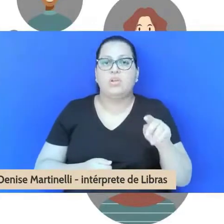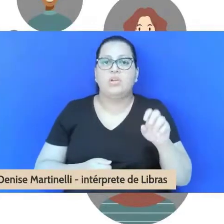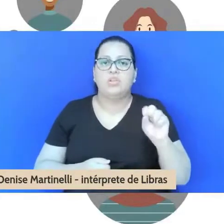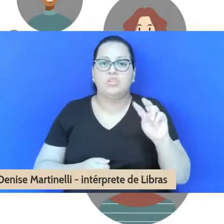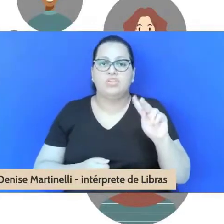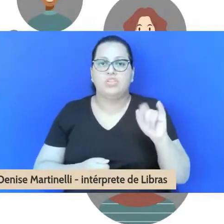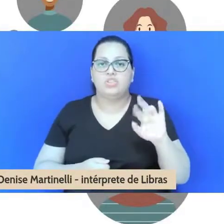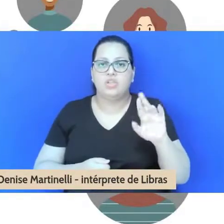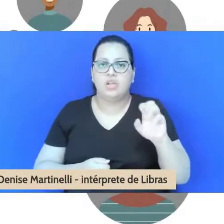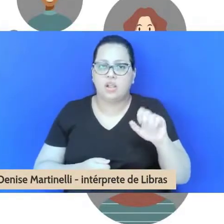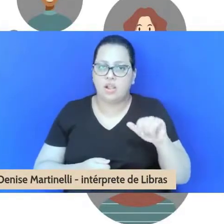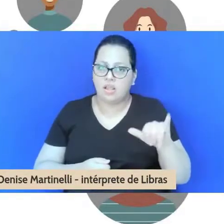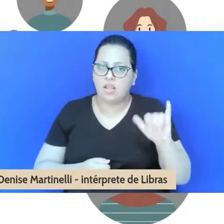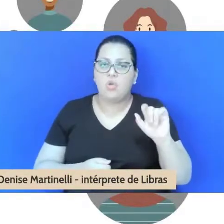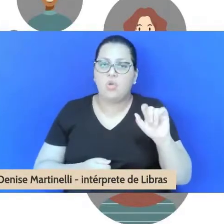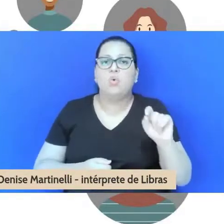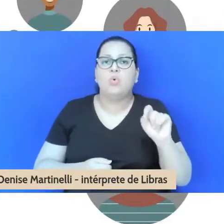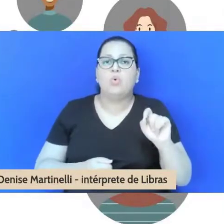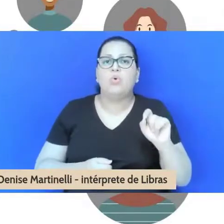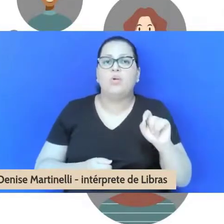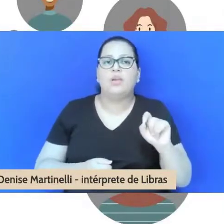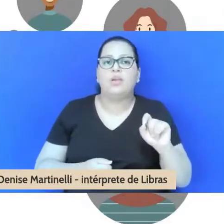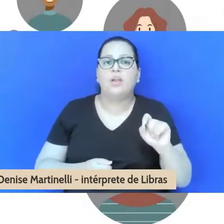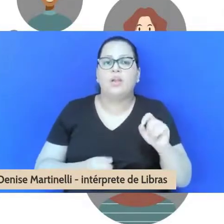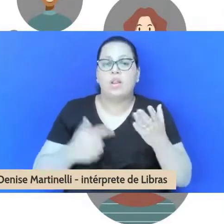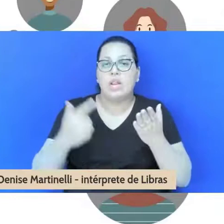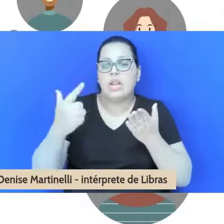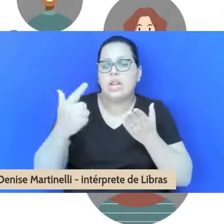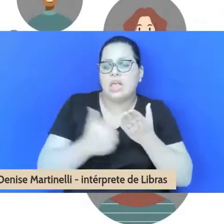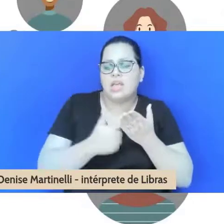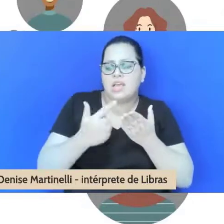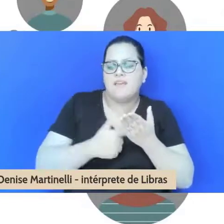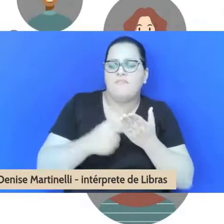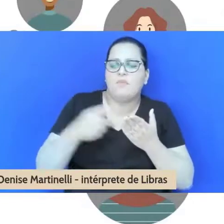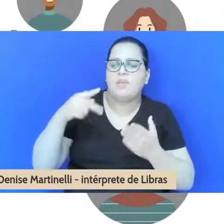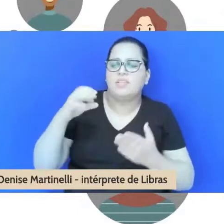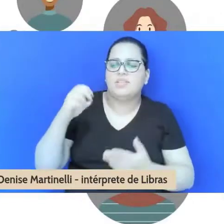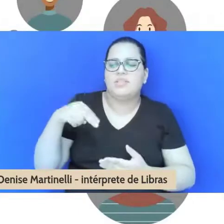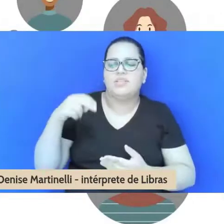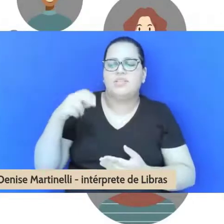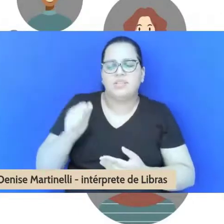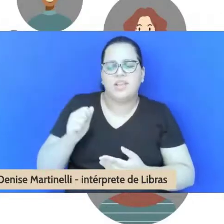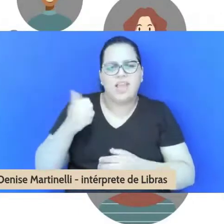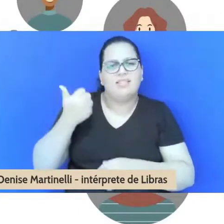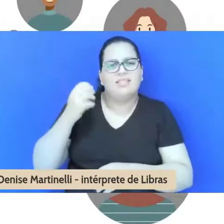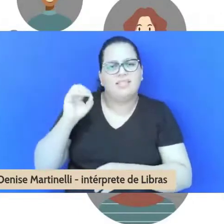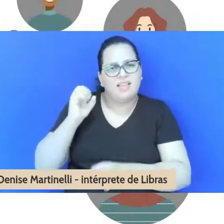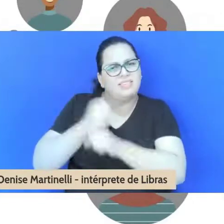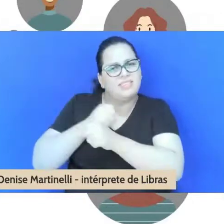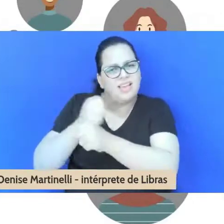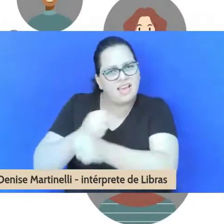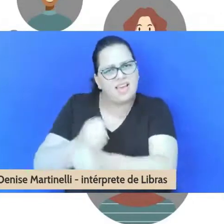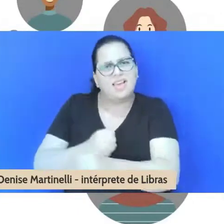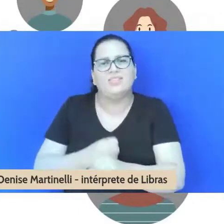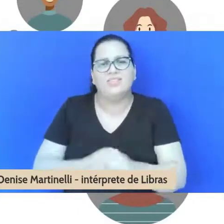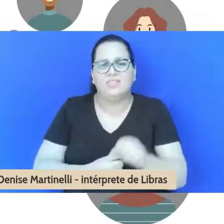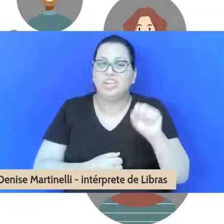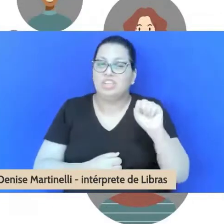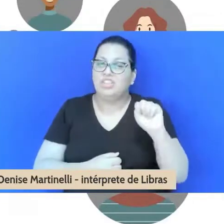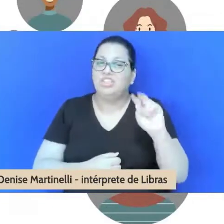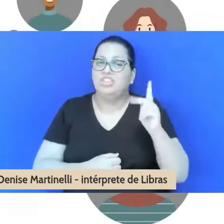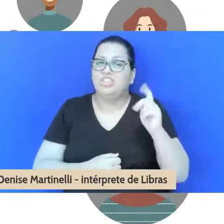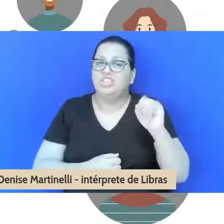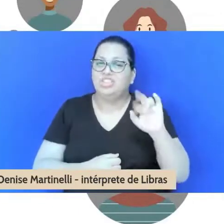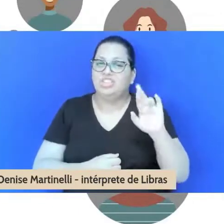questão do livro PCNA pelos 10 anos, que a professora Shirley está à frente. A professora Shirley tem uma proposta